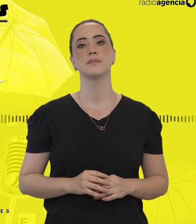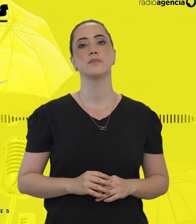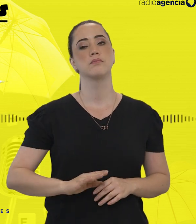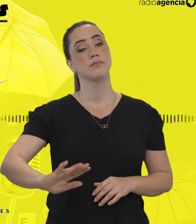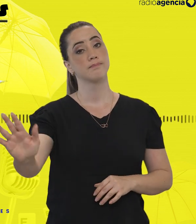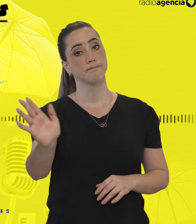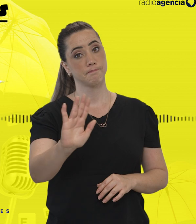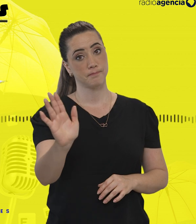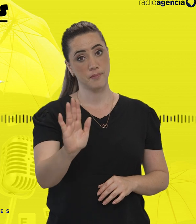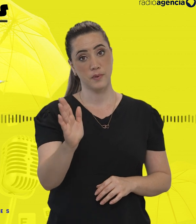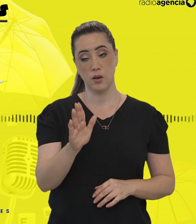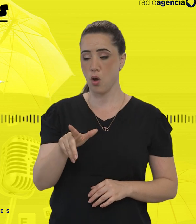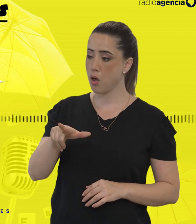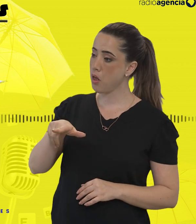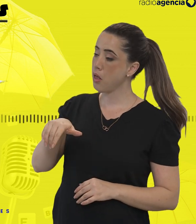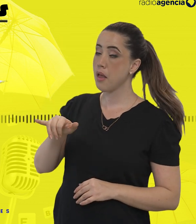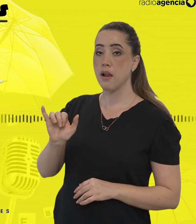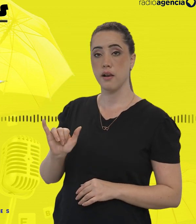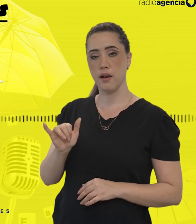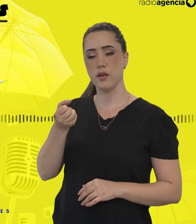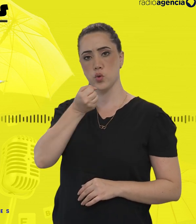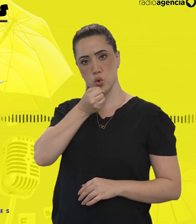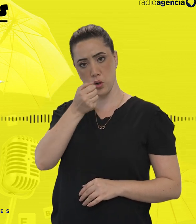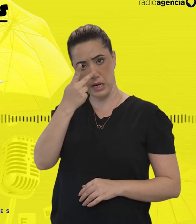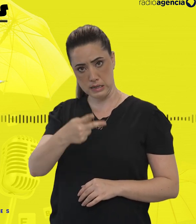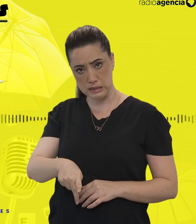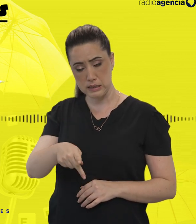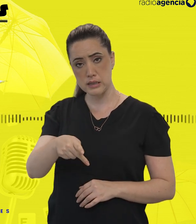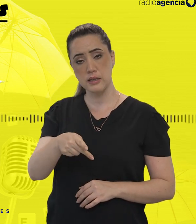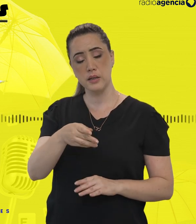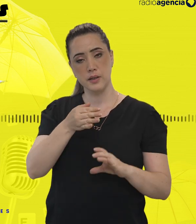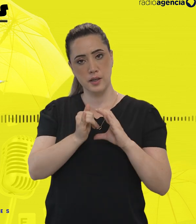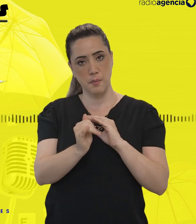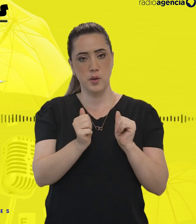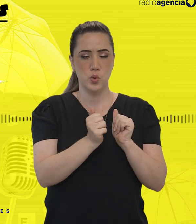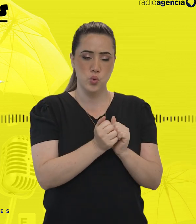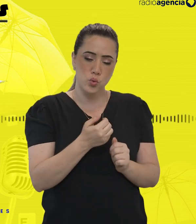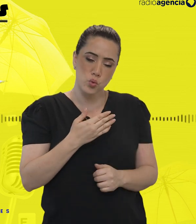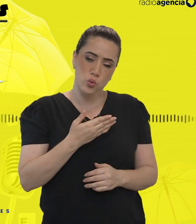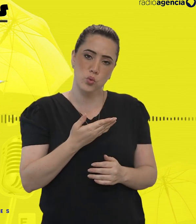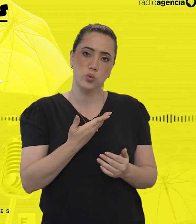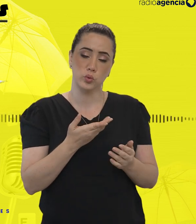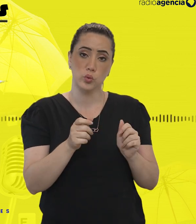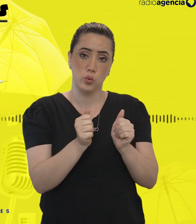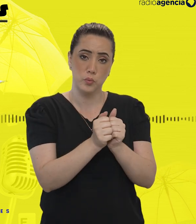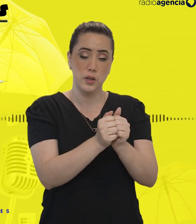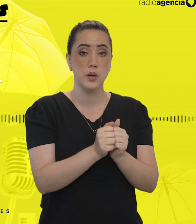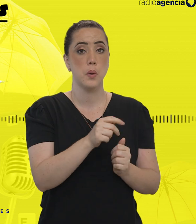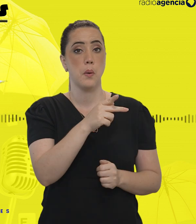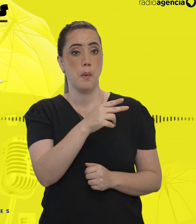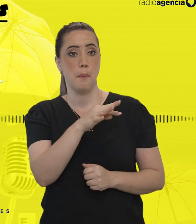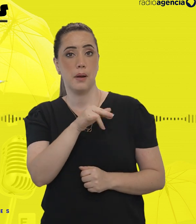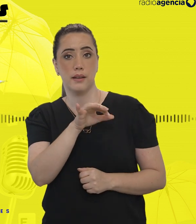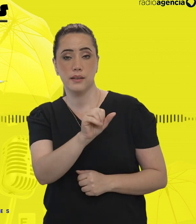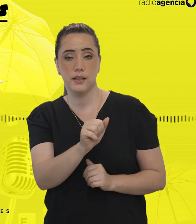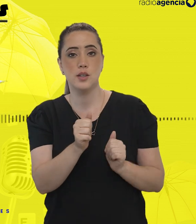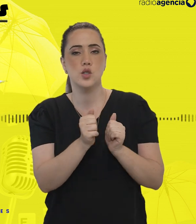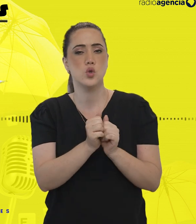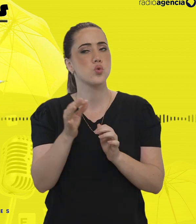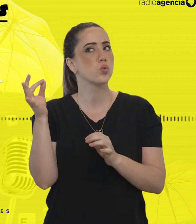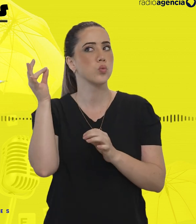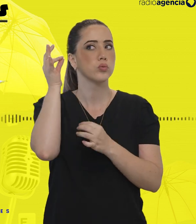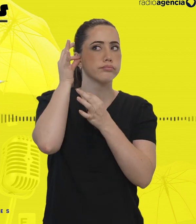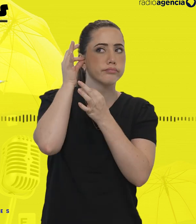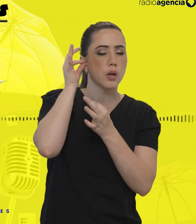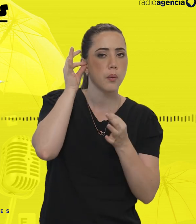Olá, sou Leiberson Pedrosa, jornalista da EBC. Comigo, Patrícia Serrão, que está perto de mim no fone de ouvido, mas tão